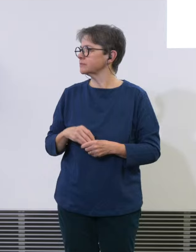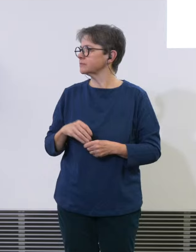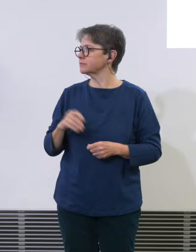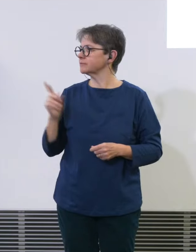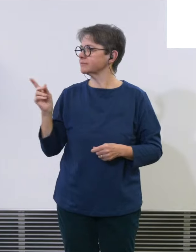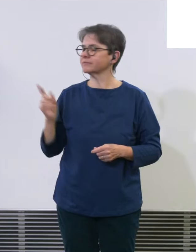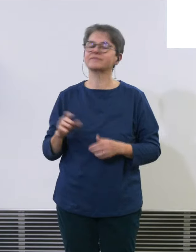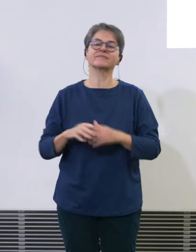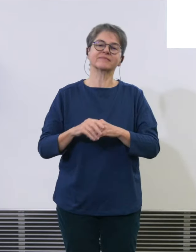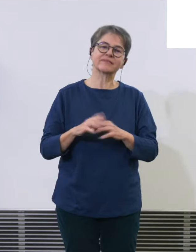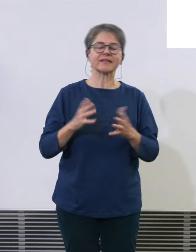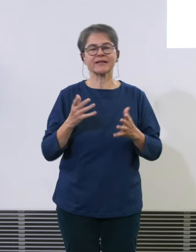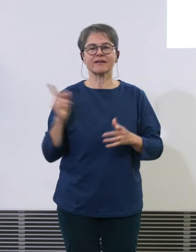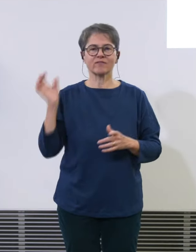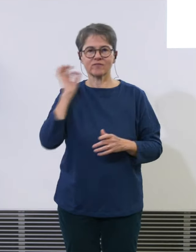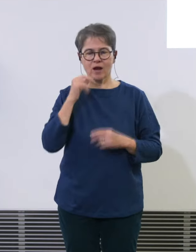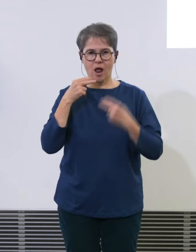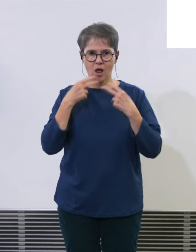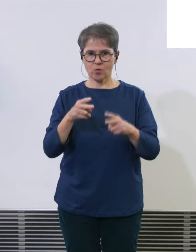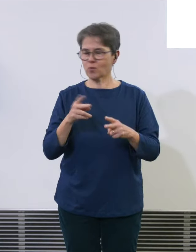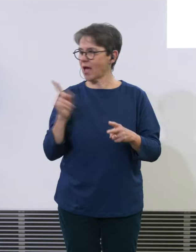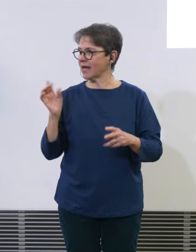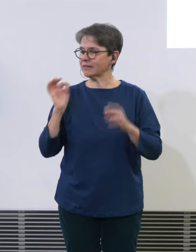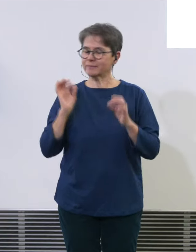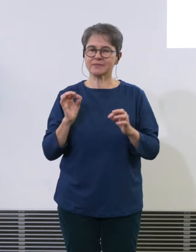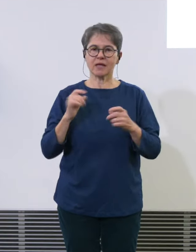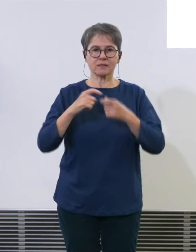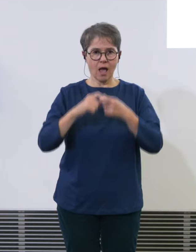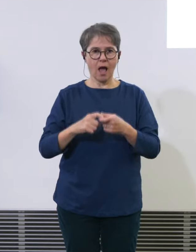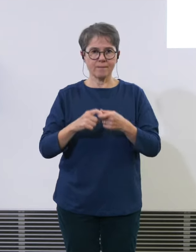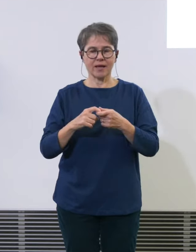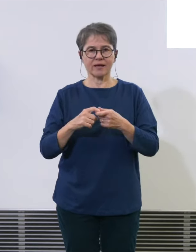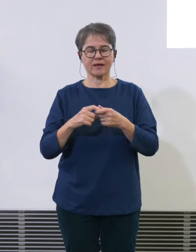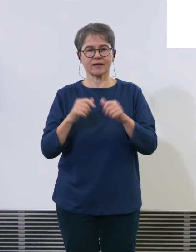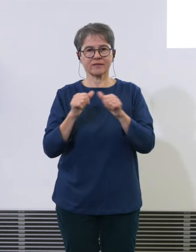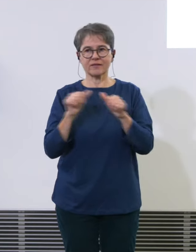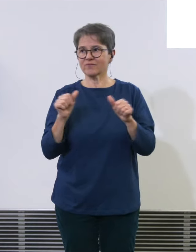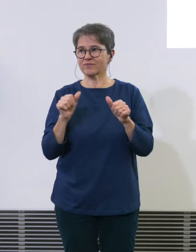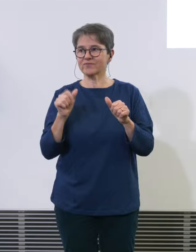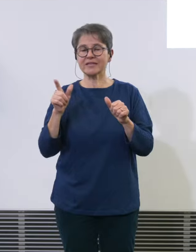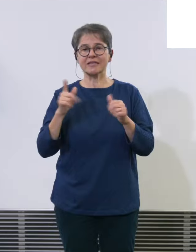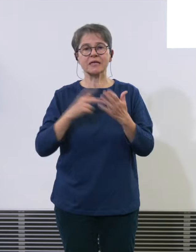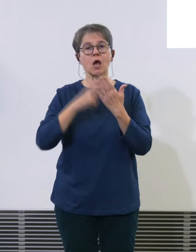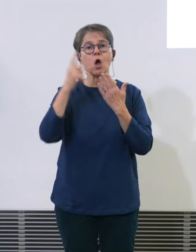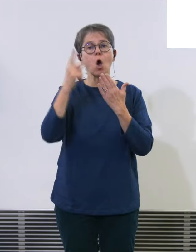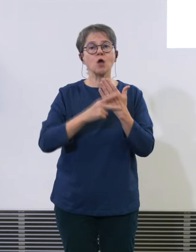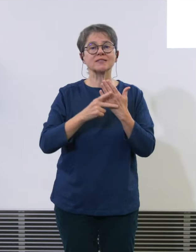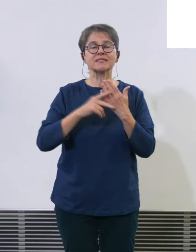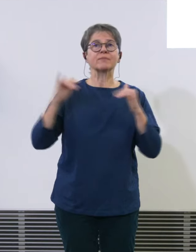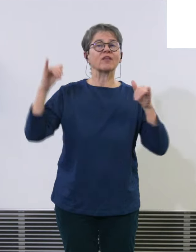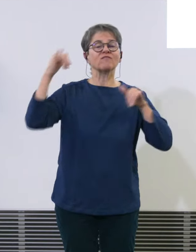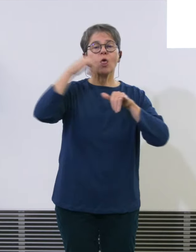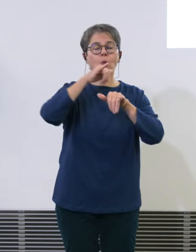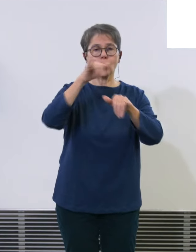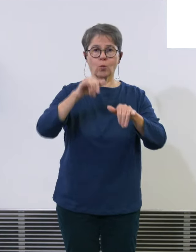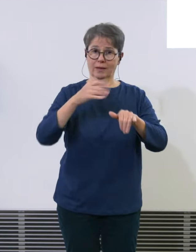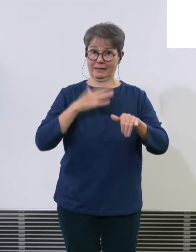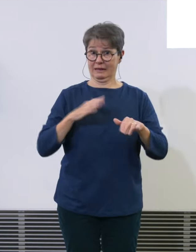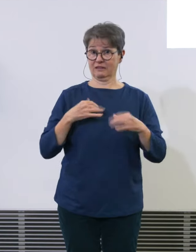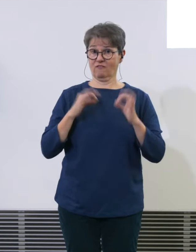abhängig von dem entsprechenden Verlug-Konzept sind sie sehr unterschiedlich aber das gebe ich gerne dem Fachmann Markus darf